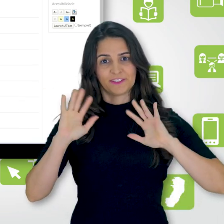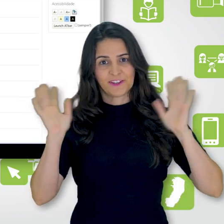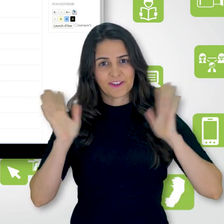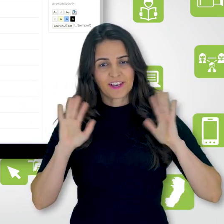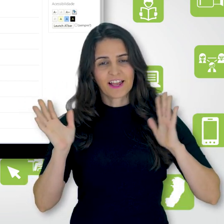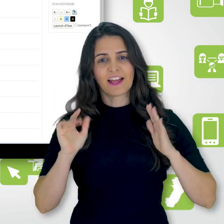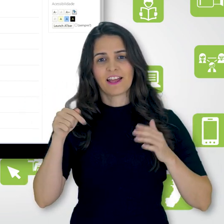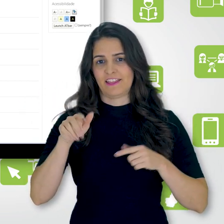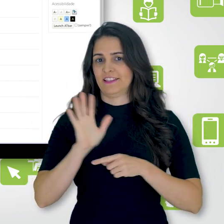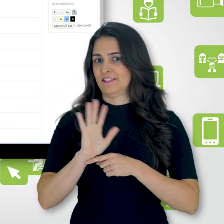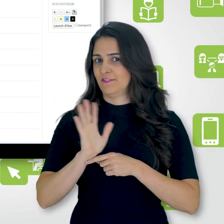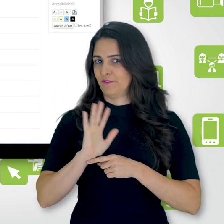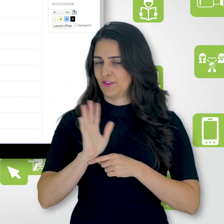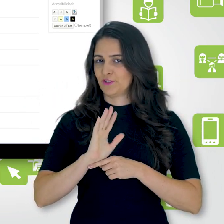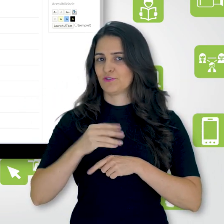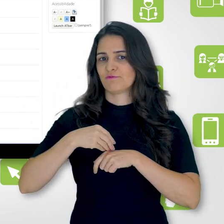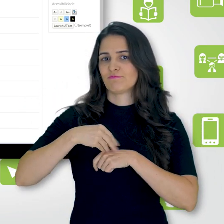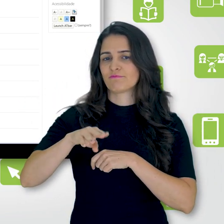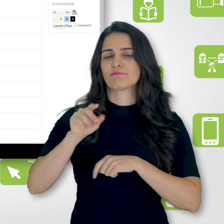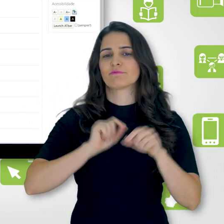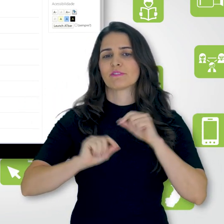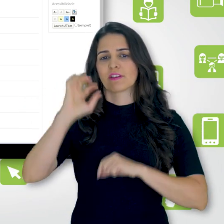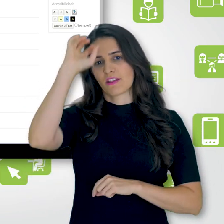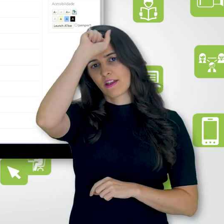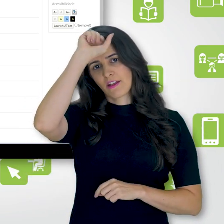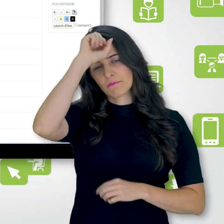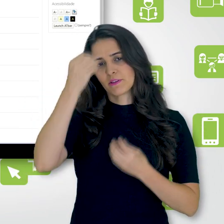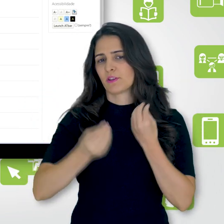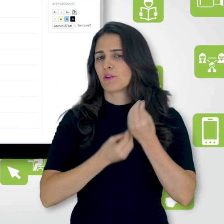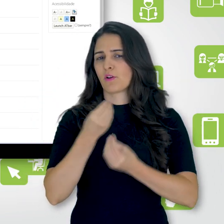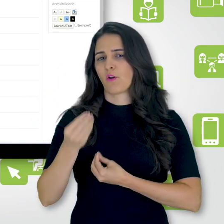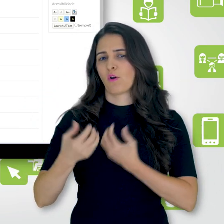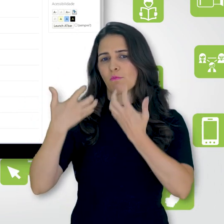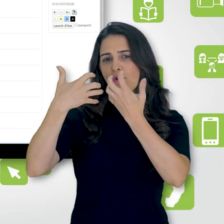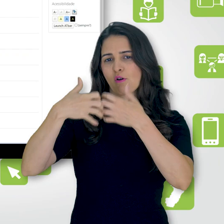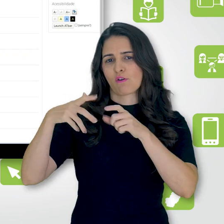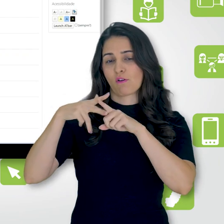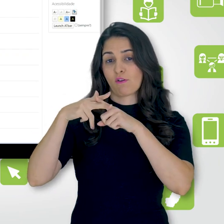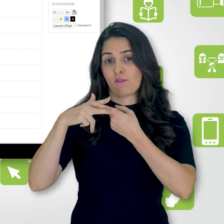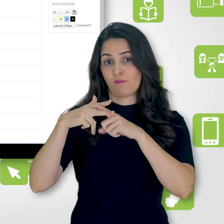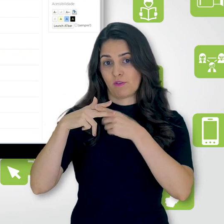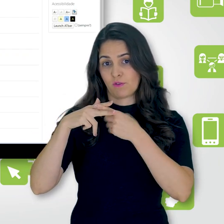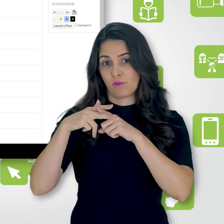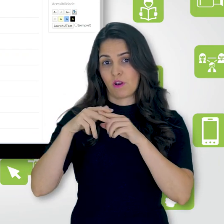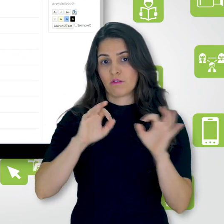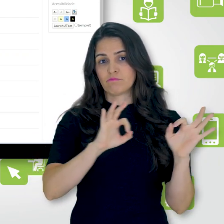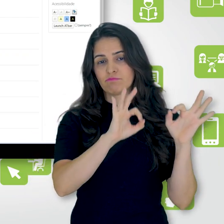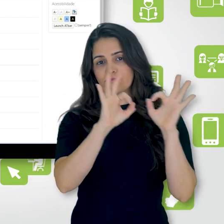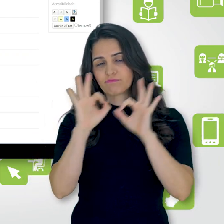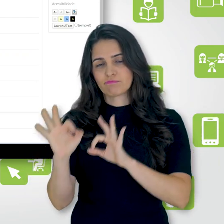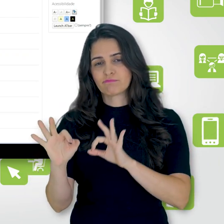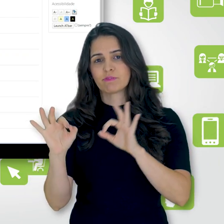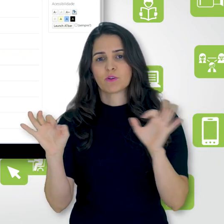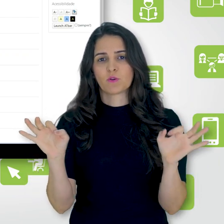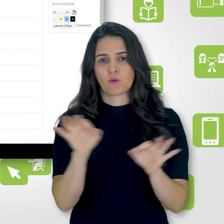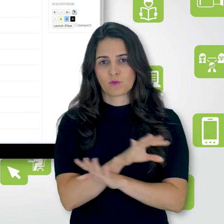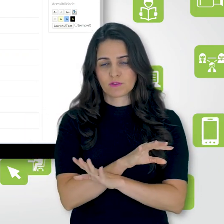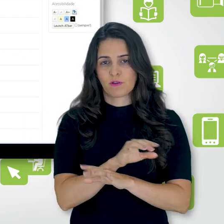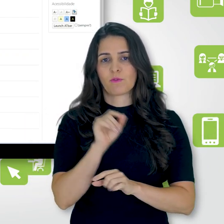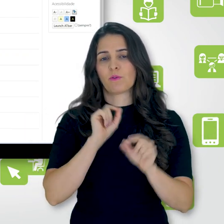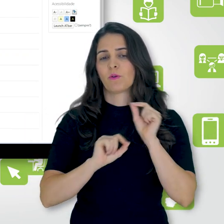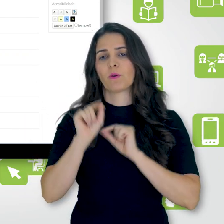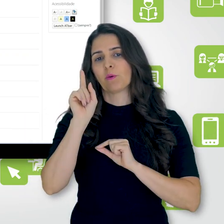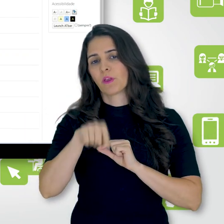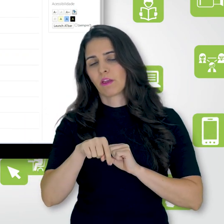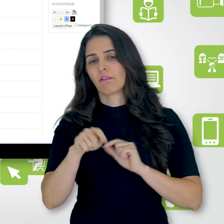Olá, nesse vídeo tutorial vamos aprender a configurar o acompanhamento de conclusão,